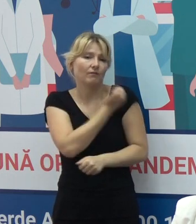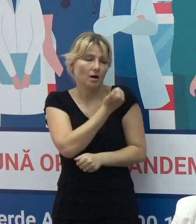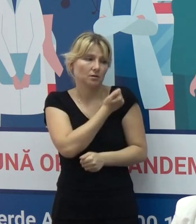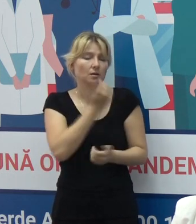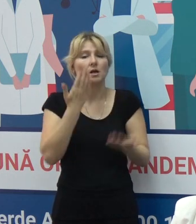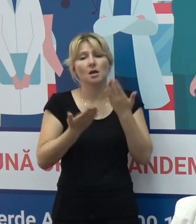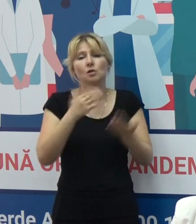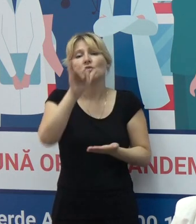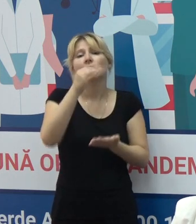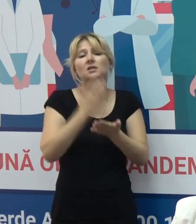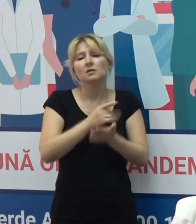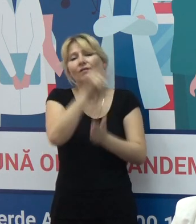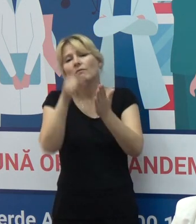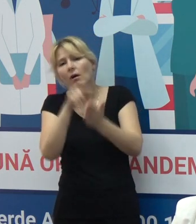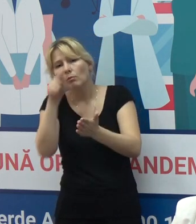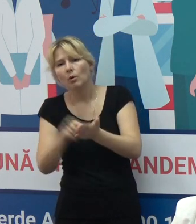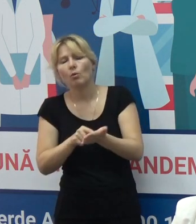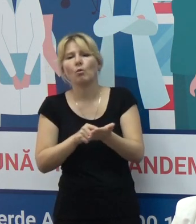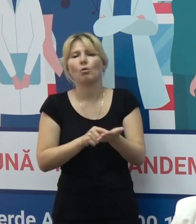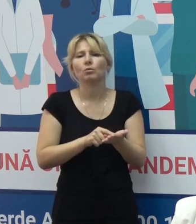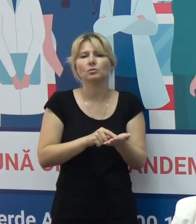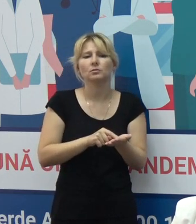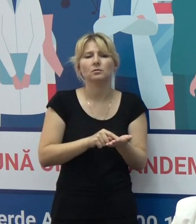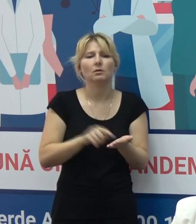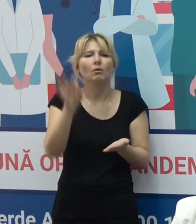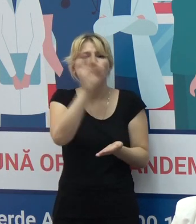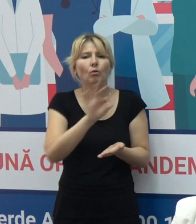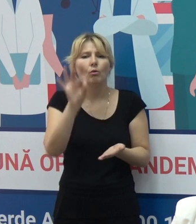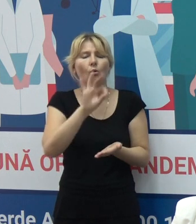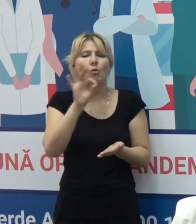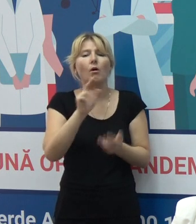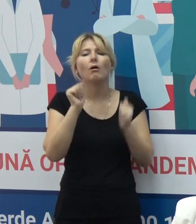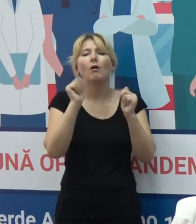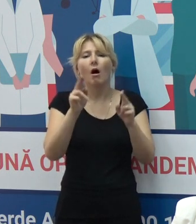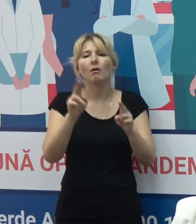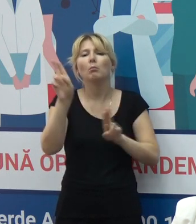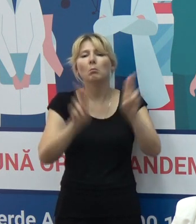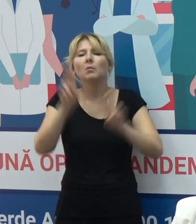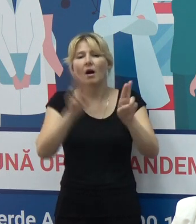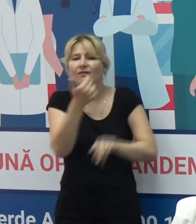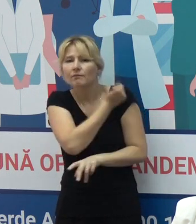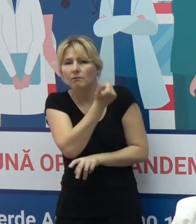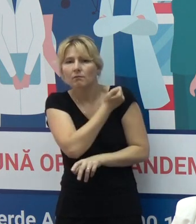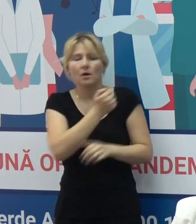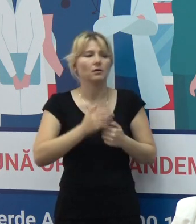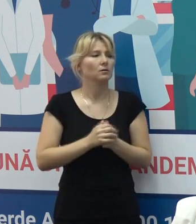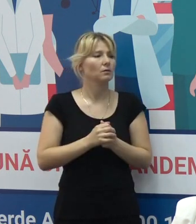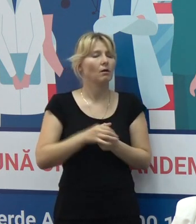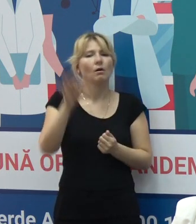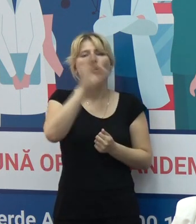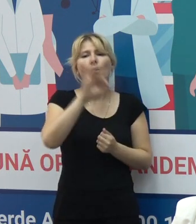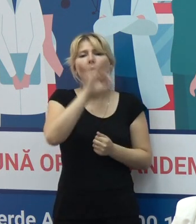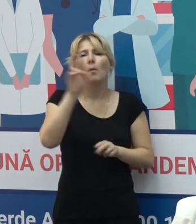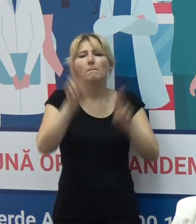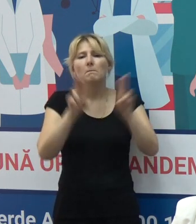întrebări referitor la modul de administrare a vaccinului, referitor la